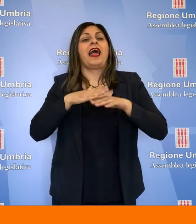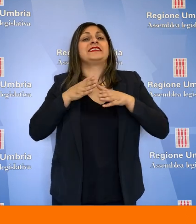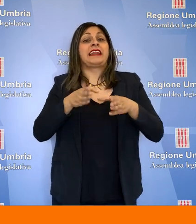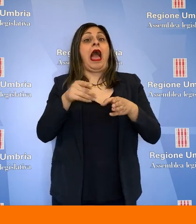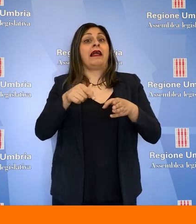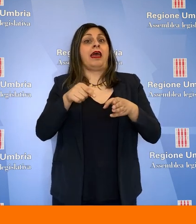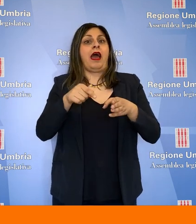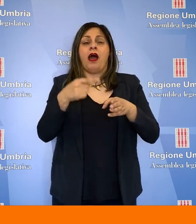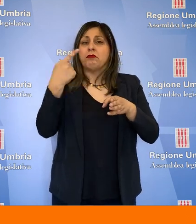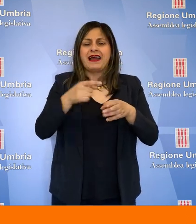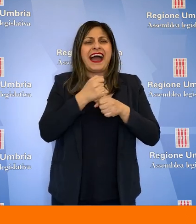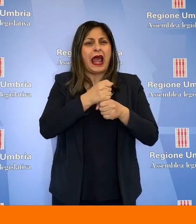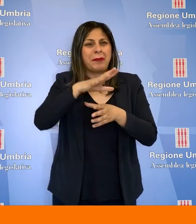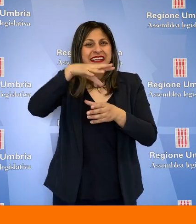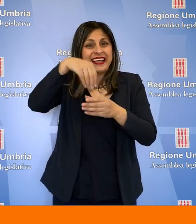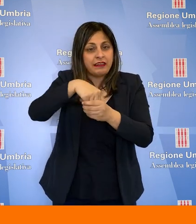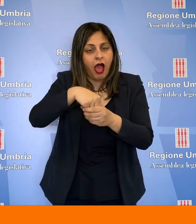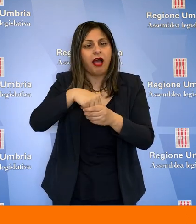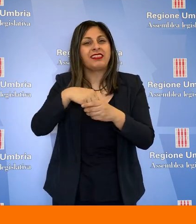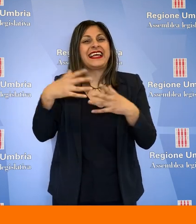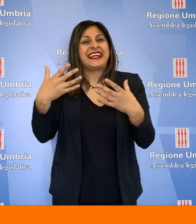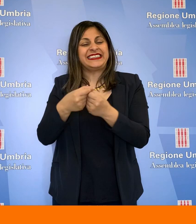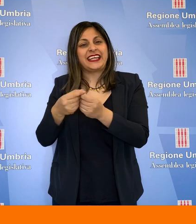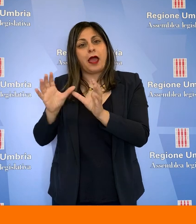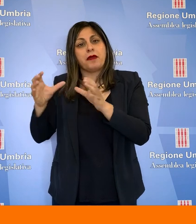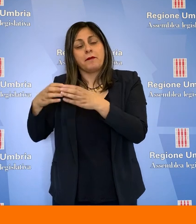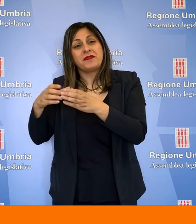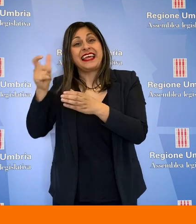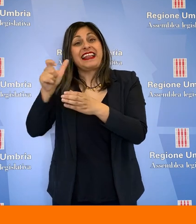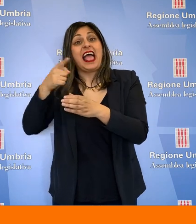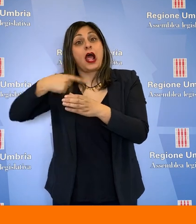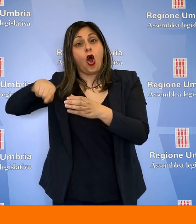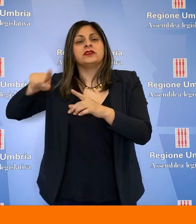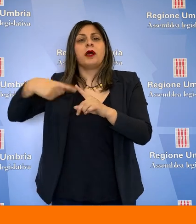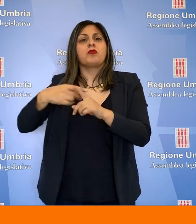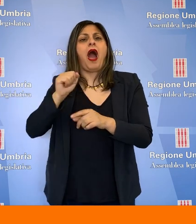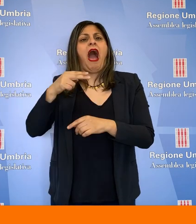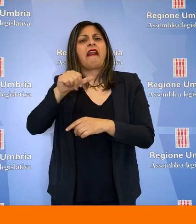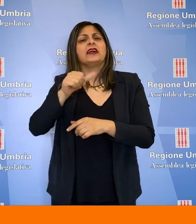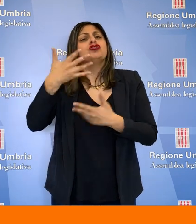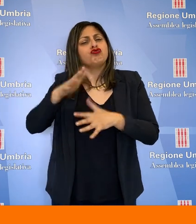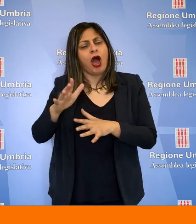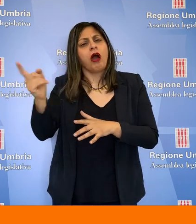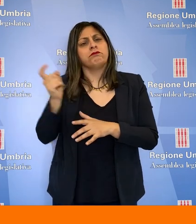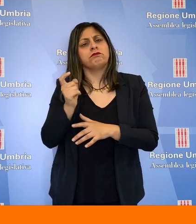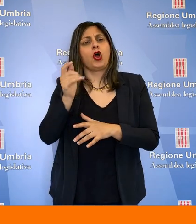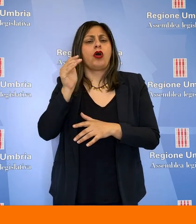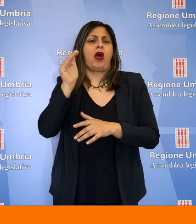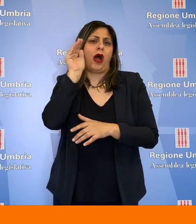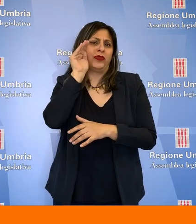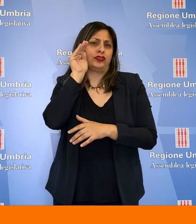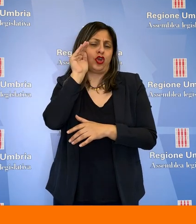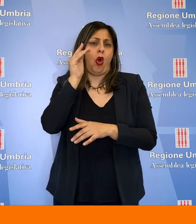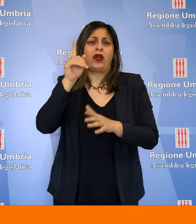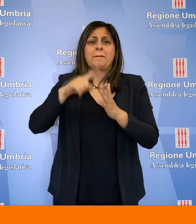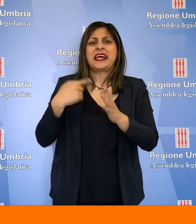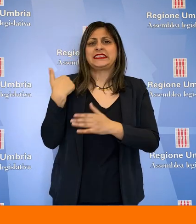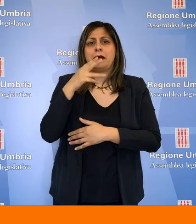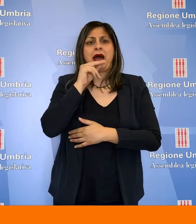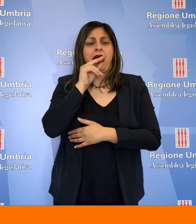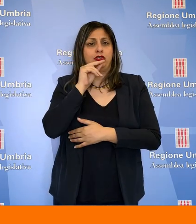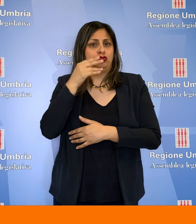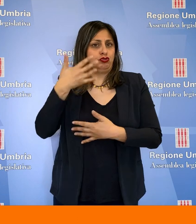da parte dell'Associazione Colle della Strada, i cui rappresentanti, insieme a quelli di Italia Nostra e dell'ANAS, sono stati già